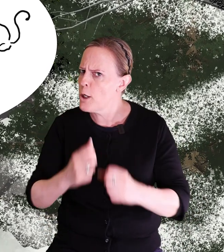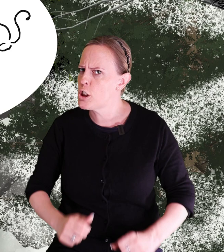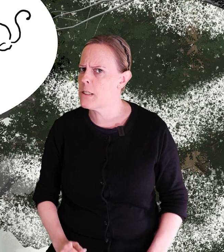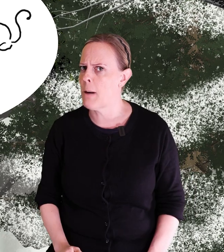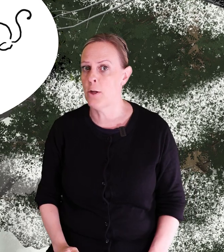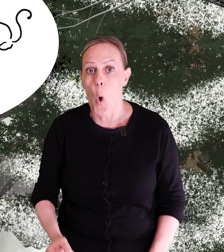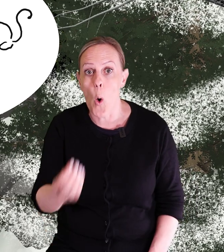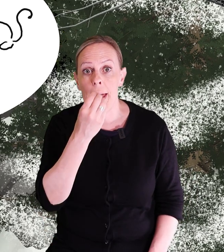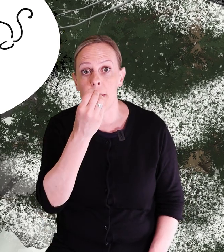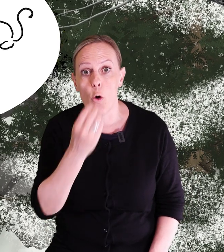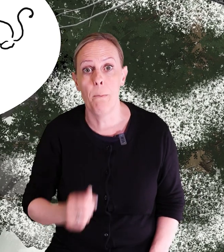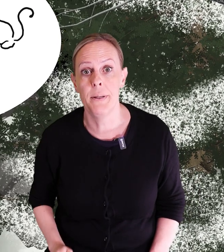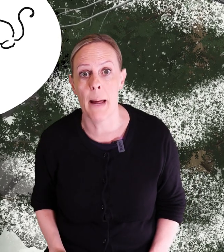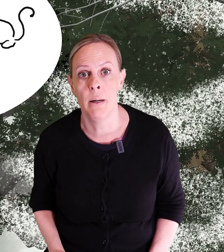möss ibland och äta upp dem.